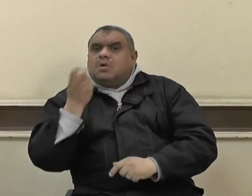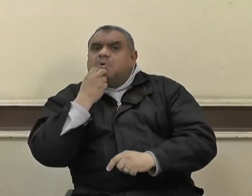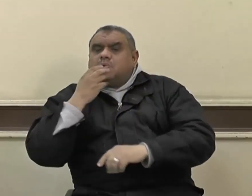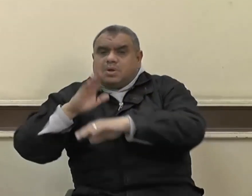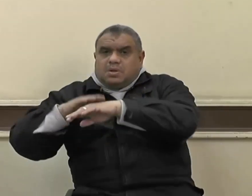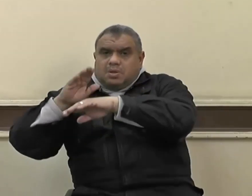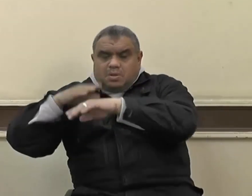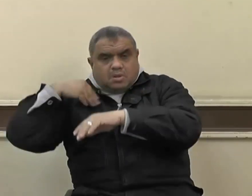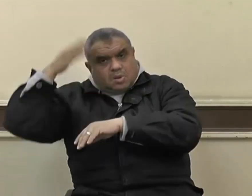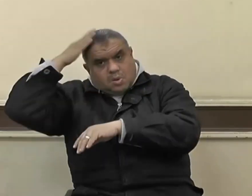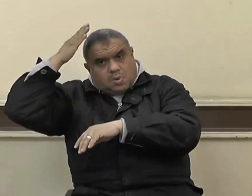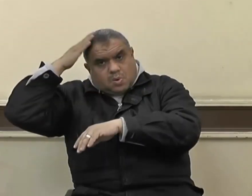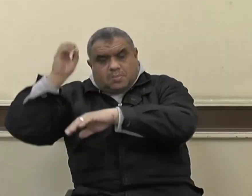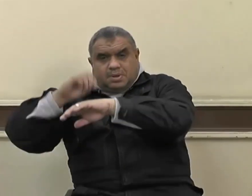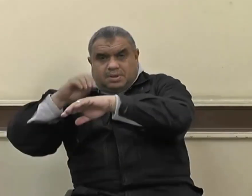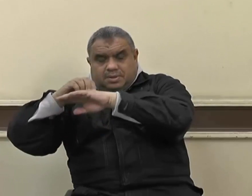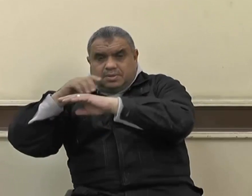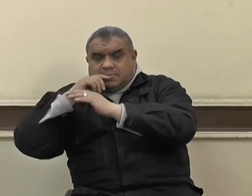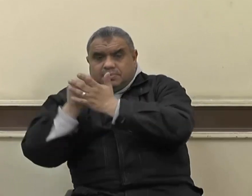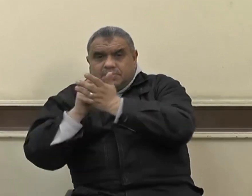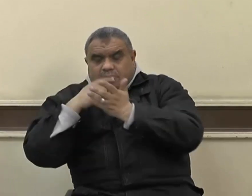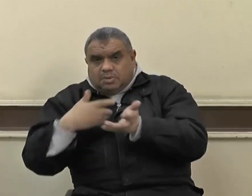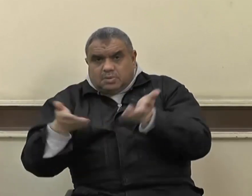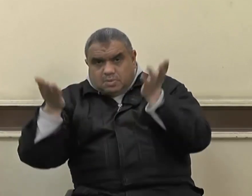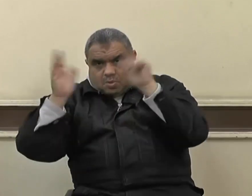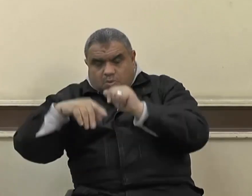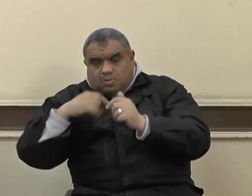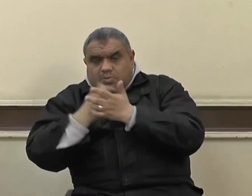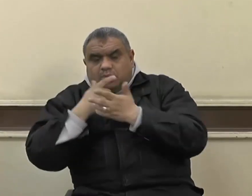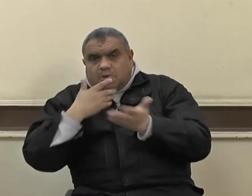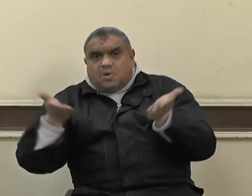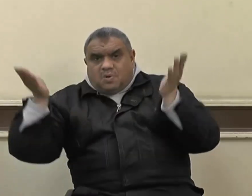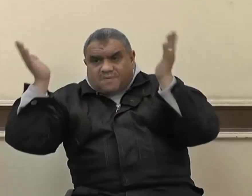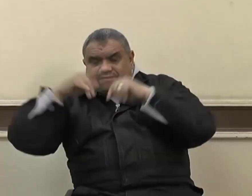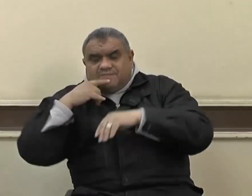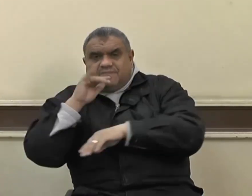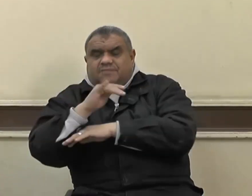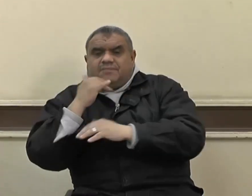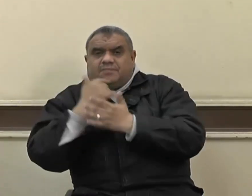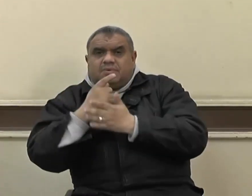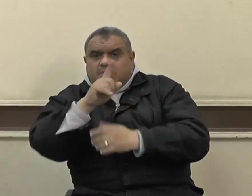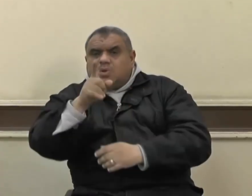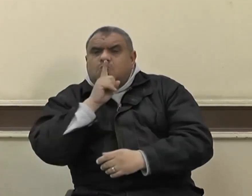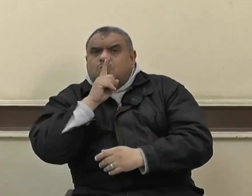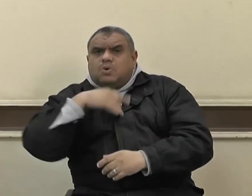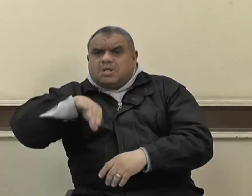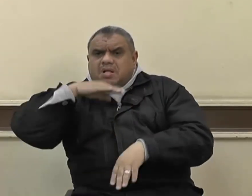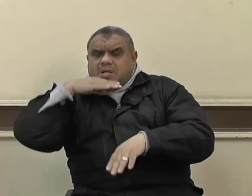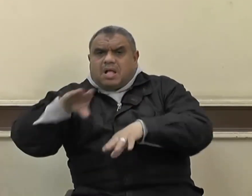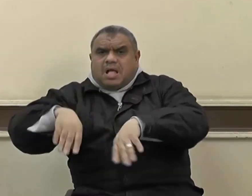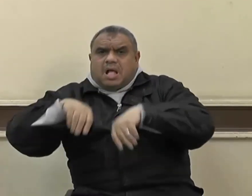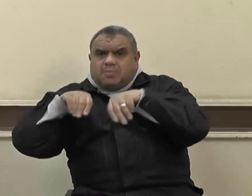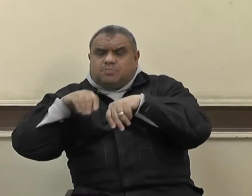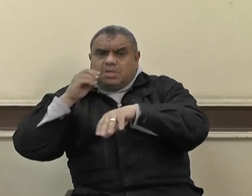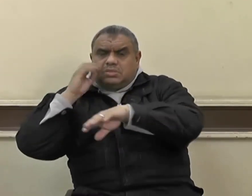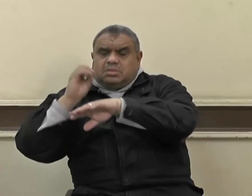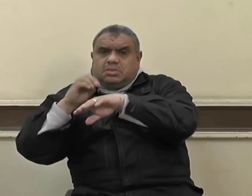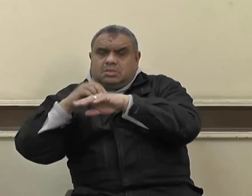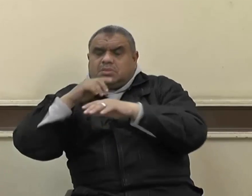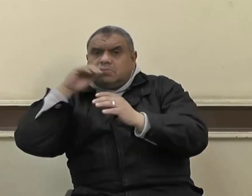ومن ذلك ما كان منه صلى الله عليه وسلم مع أسامة ابن زيد رضي الله عنهما